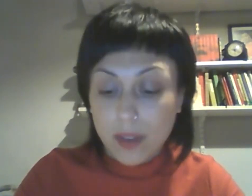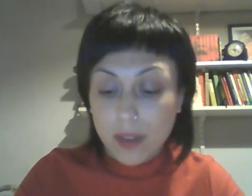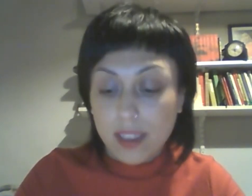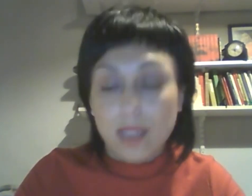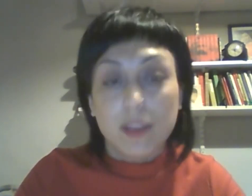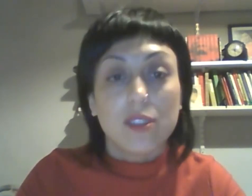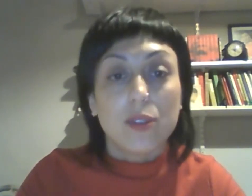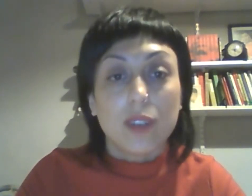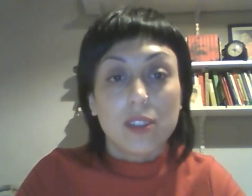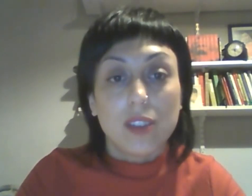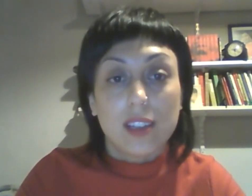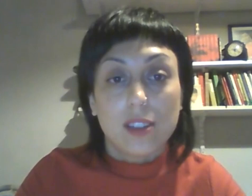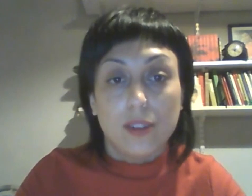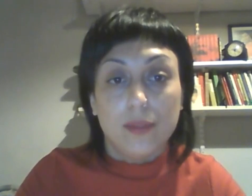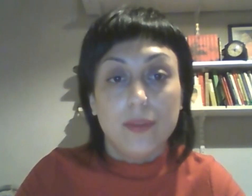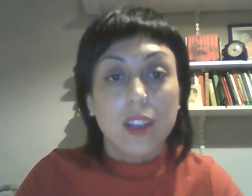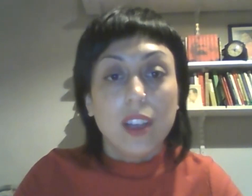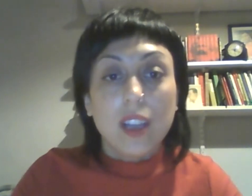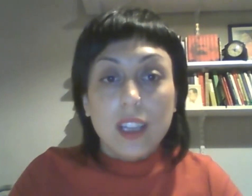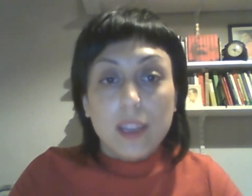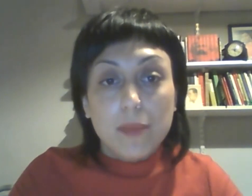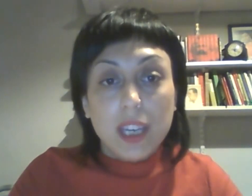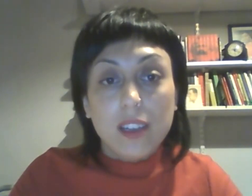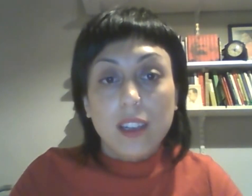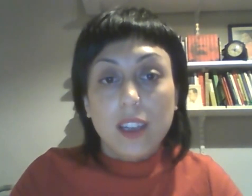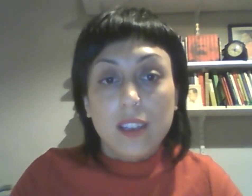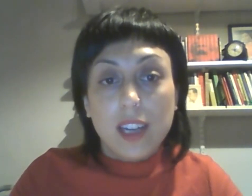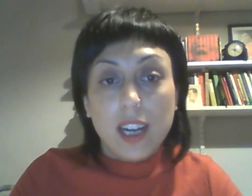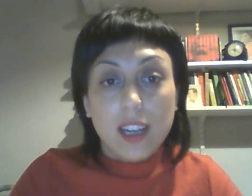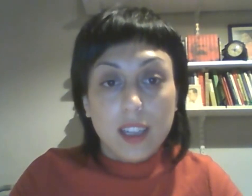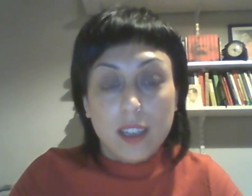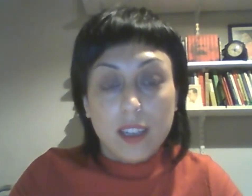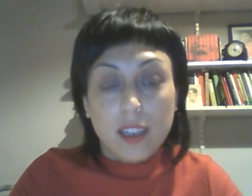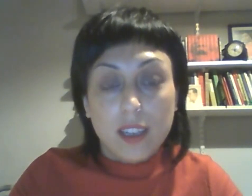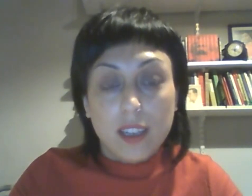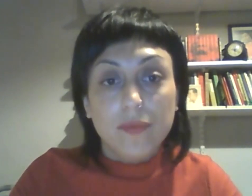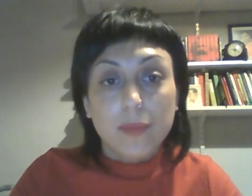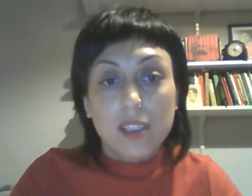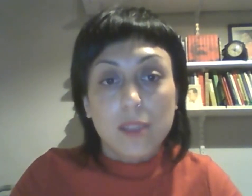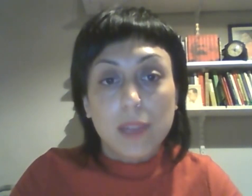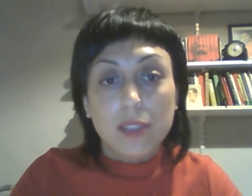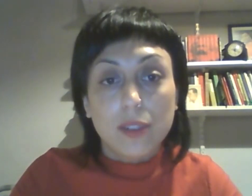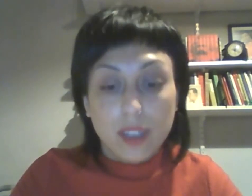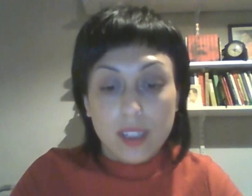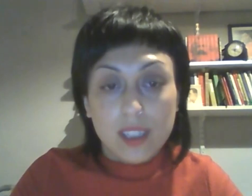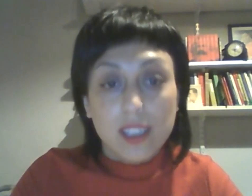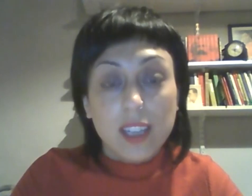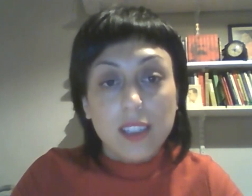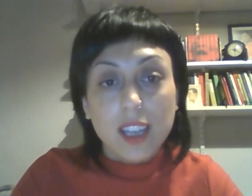del Ministerio de Educación de la Nación. También estará participando en esta instancia